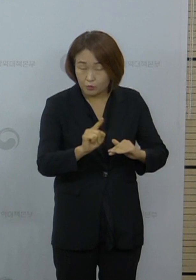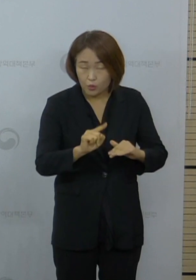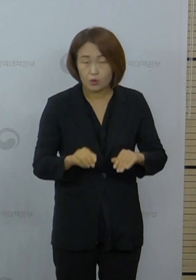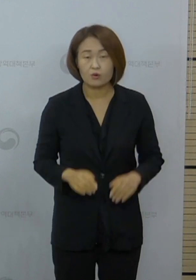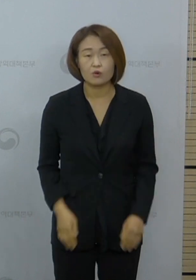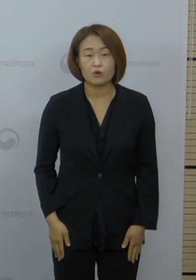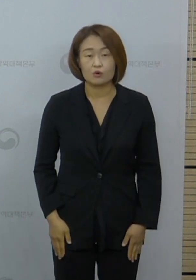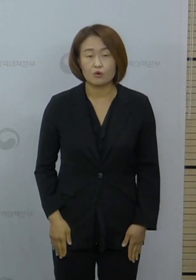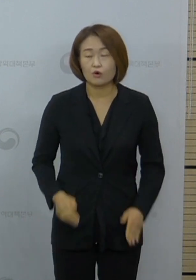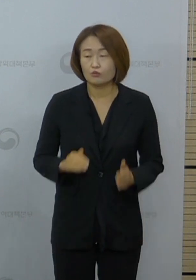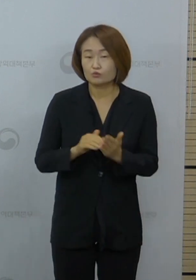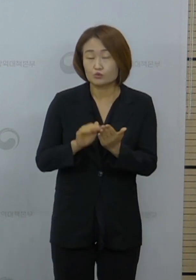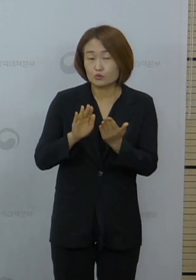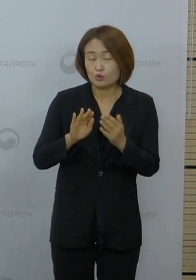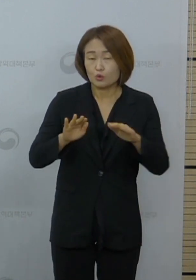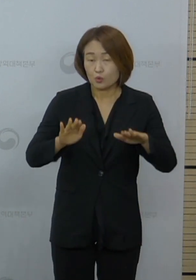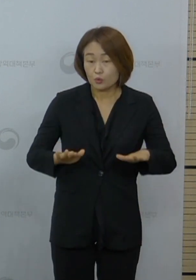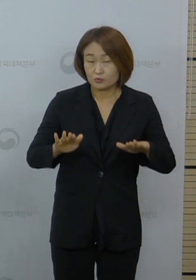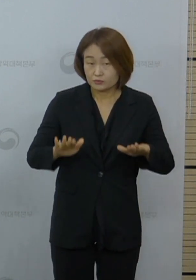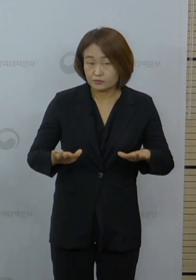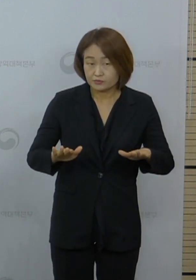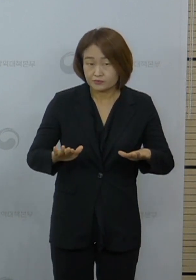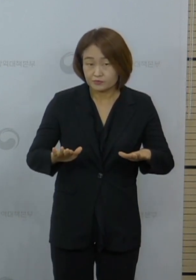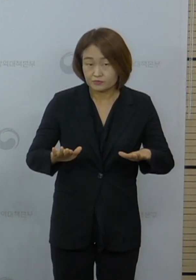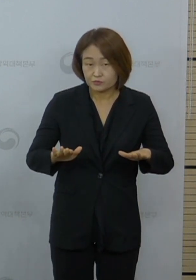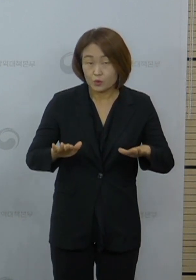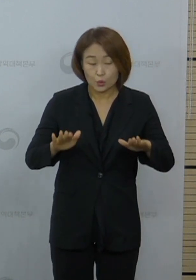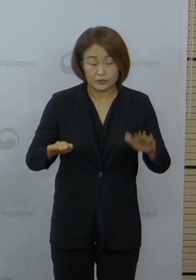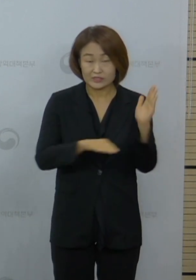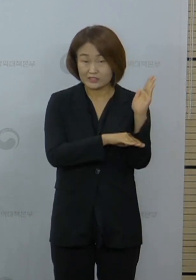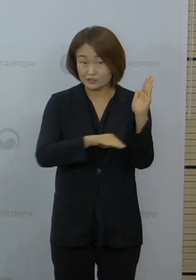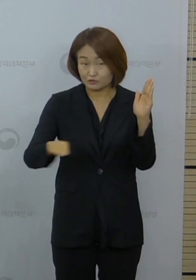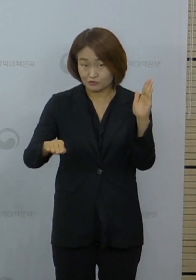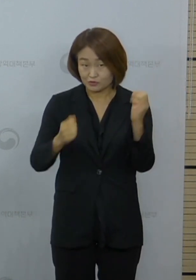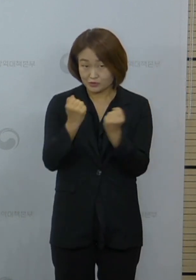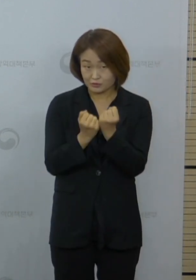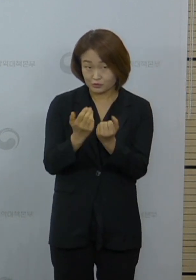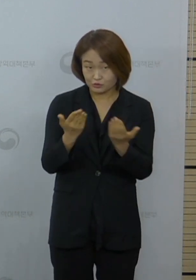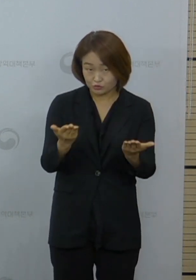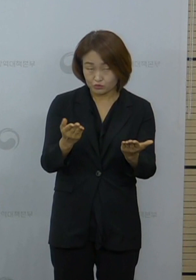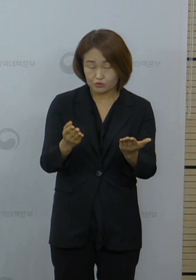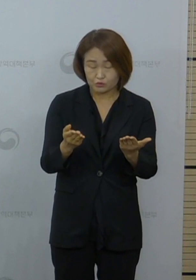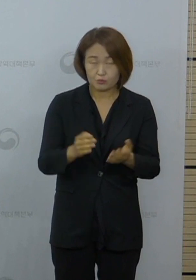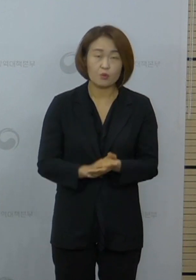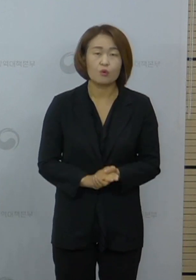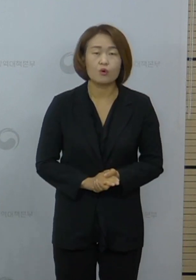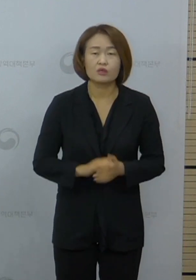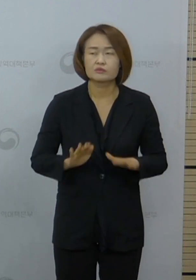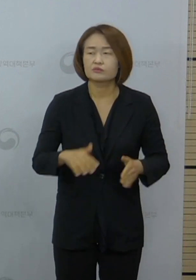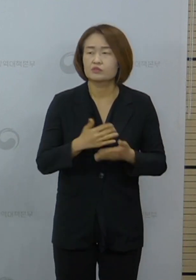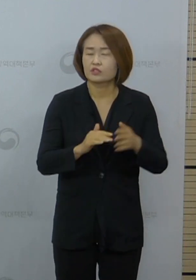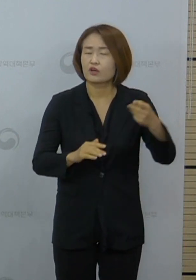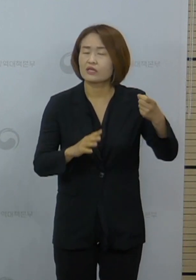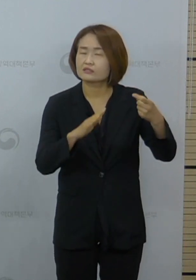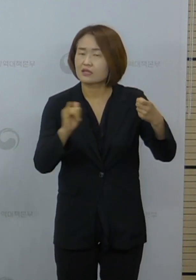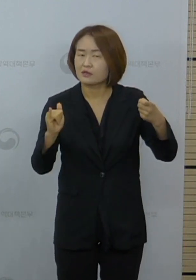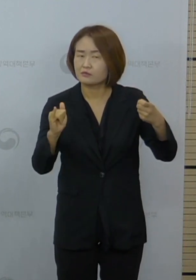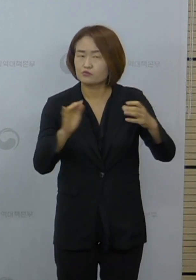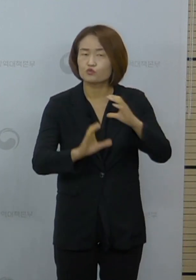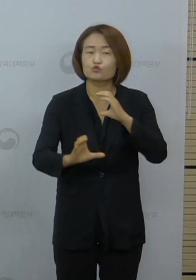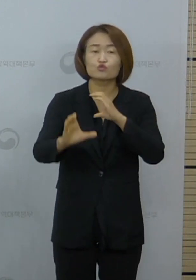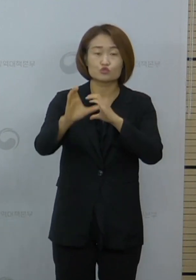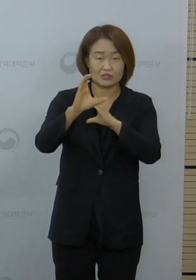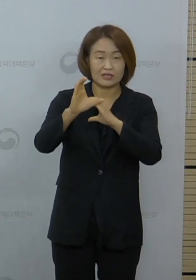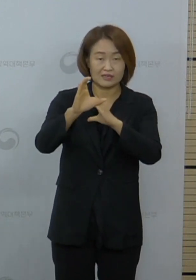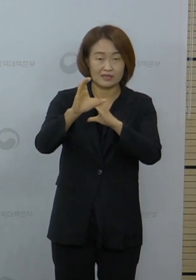이후에 현재 오늘 기준으로 12시 현재는 11명이 추가로 확인된